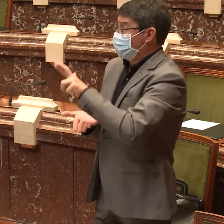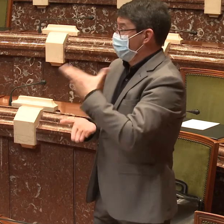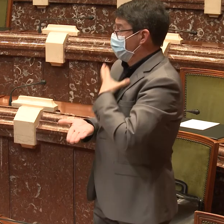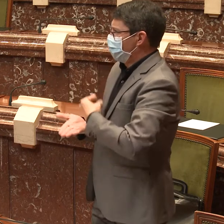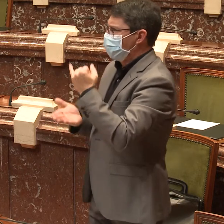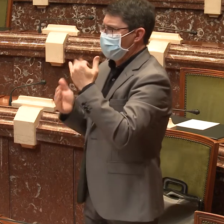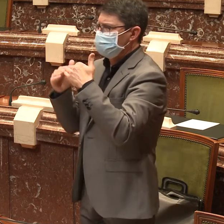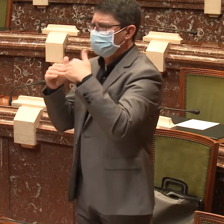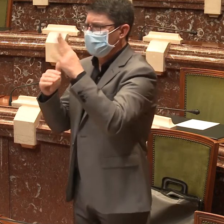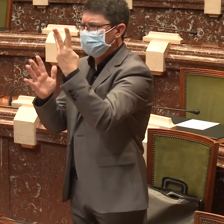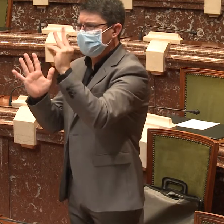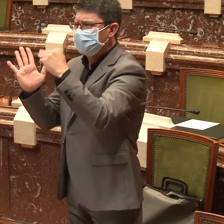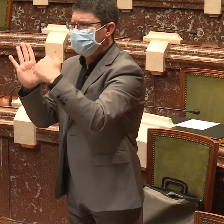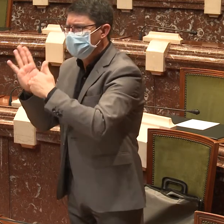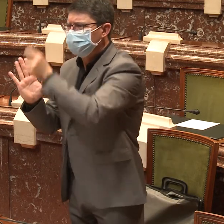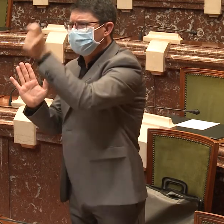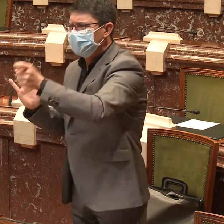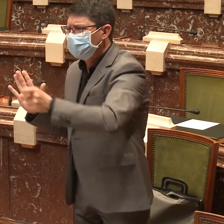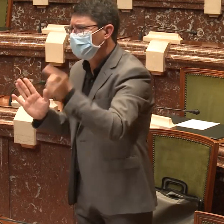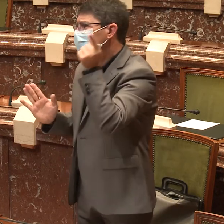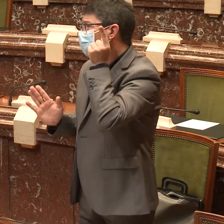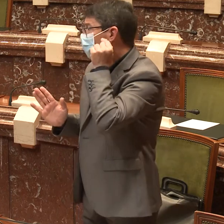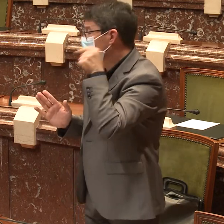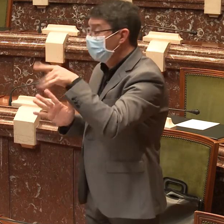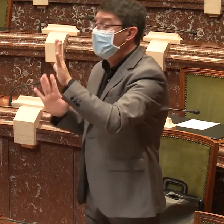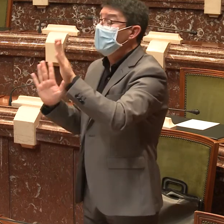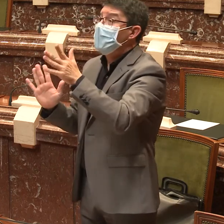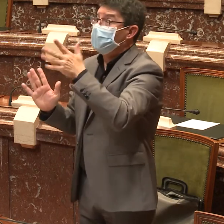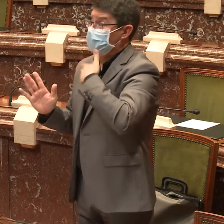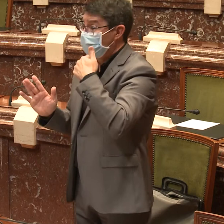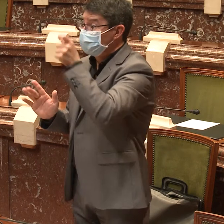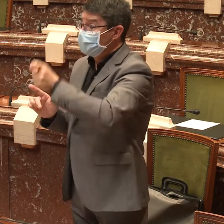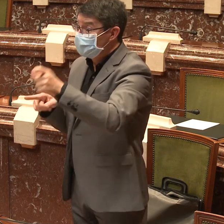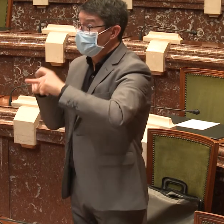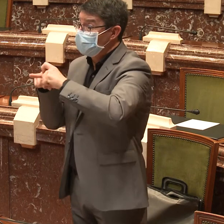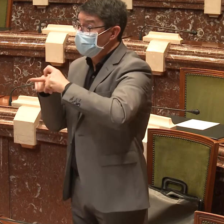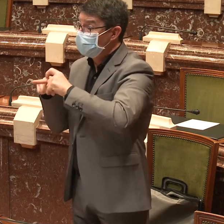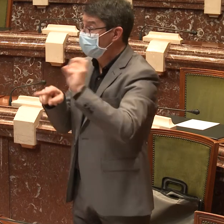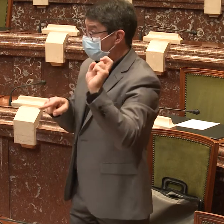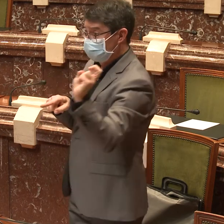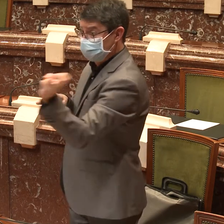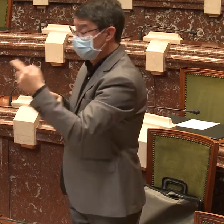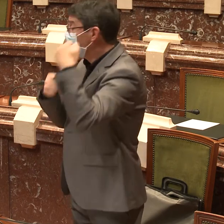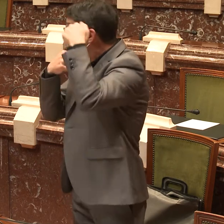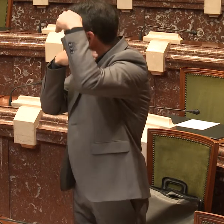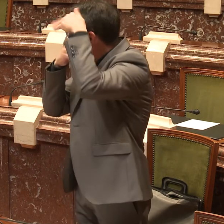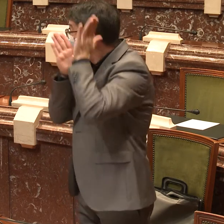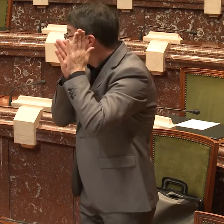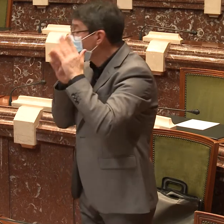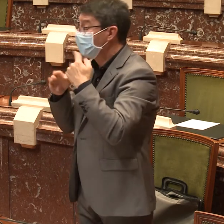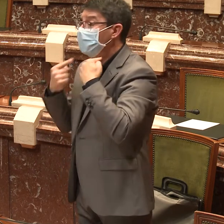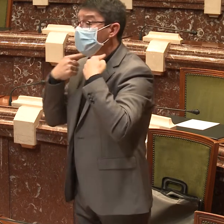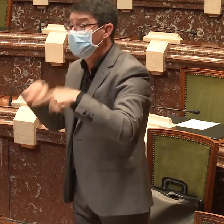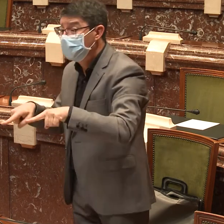dando respuesta a nuestras necesidades. Actualmente viven en la región de Murcia más de 30.000 personas sordas, siendo este un